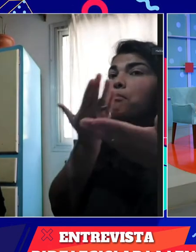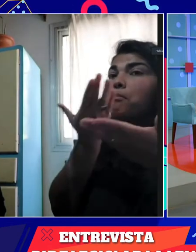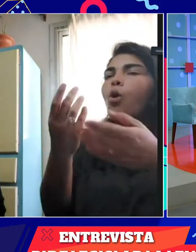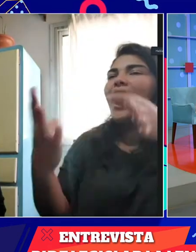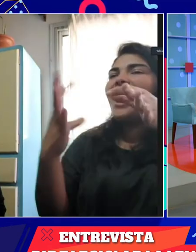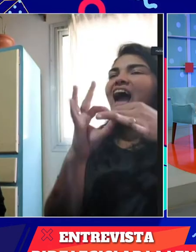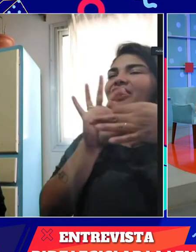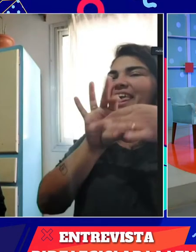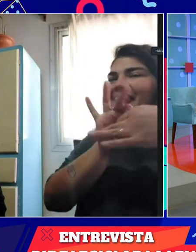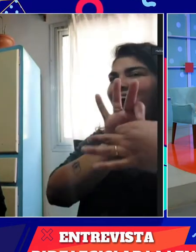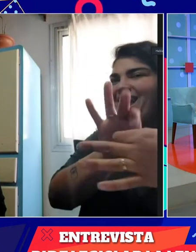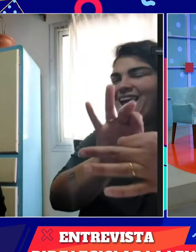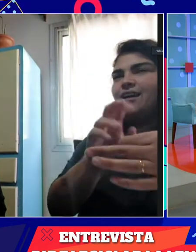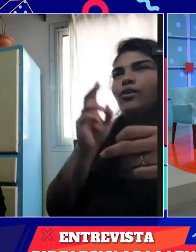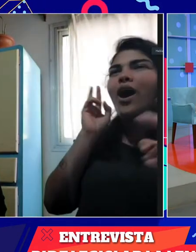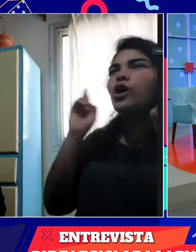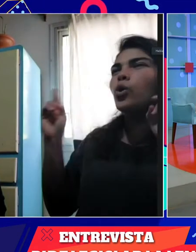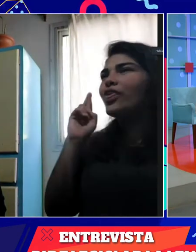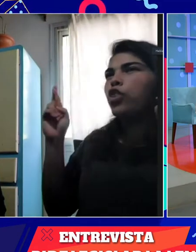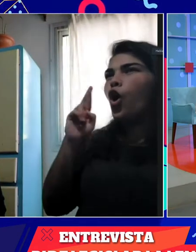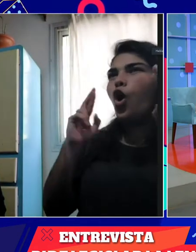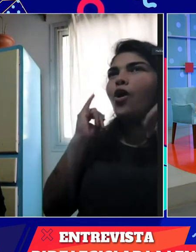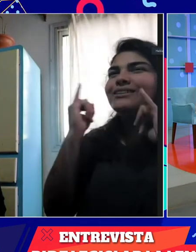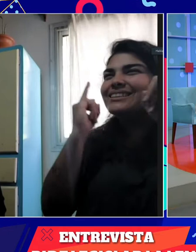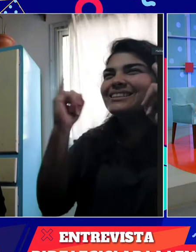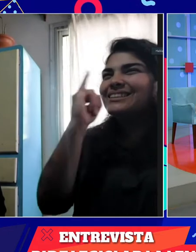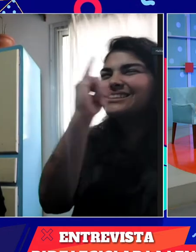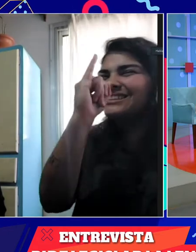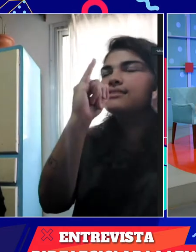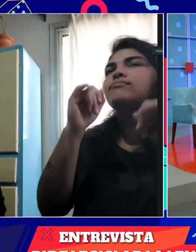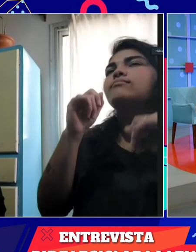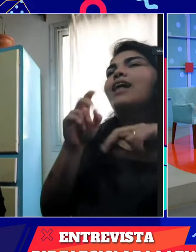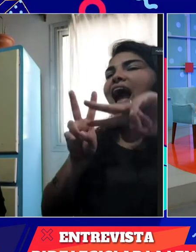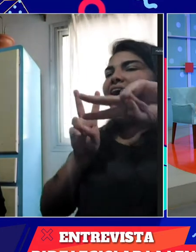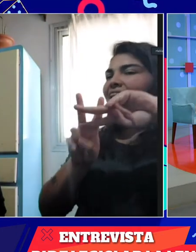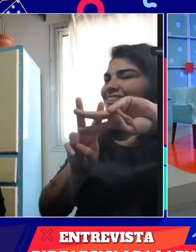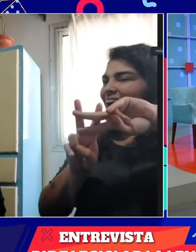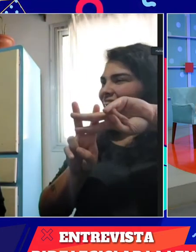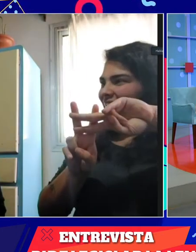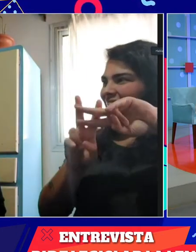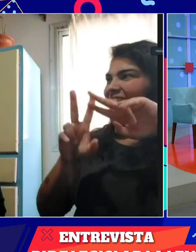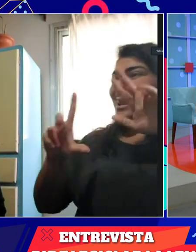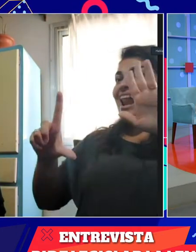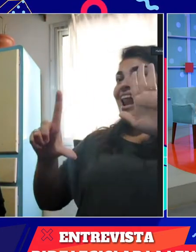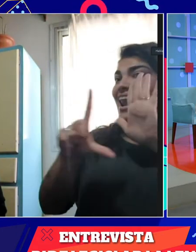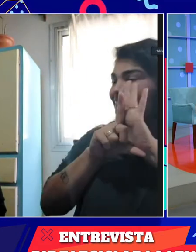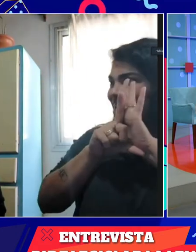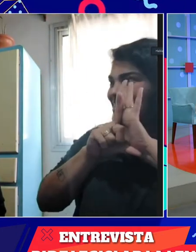y que seamos como una cadena, que generemos más ruido, que difundamos esto. Hashtag